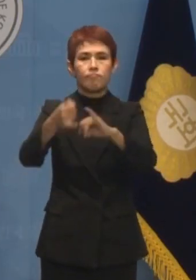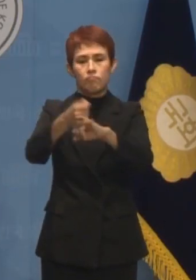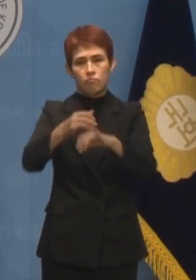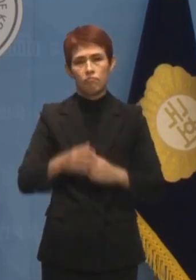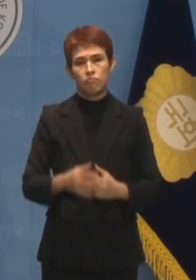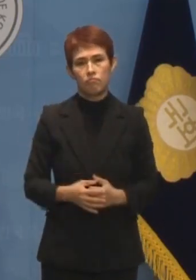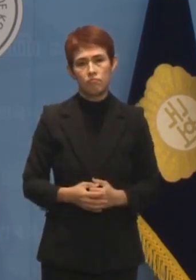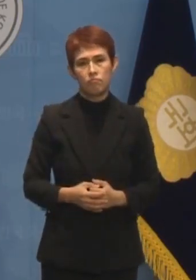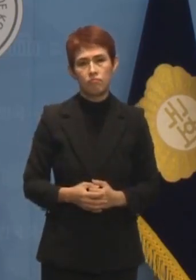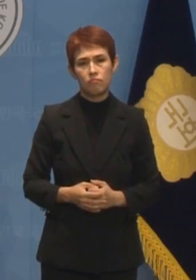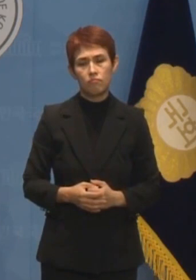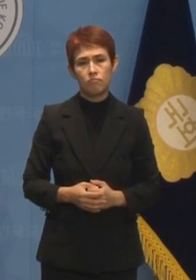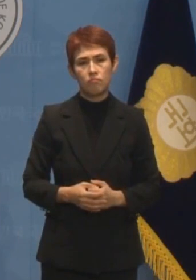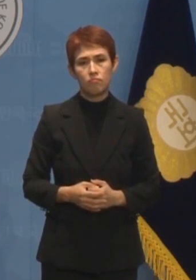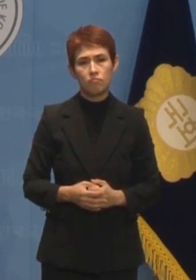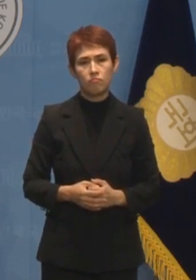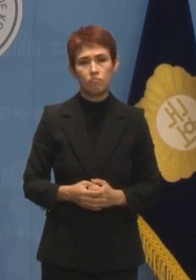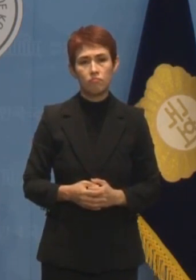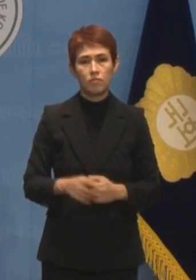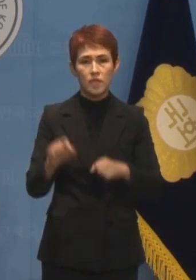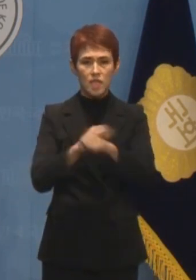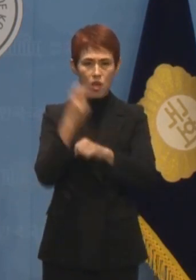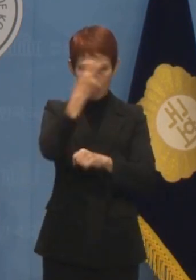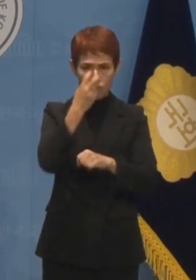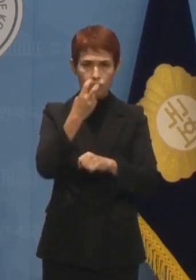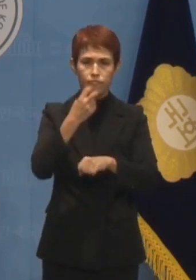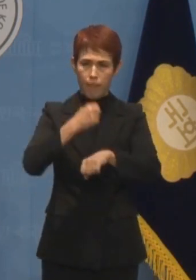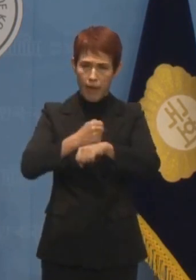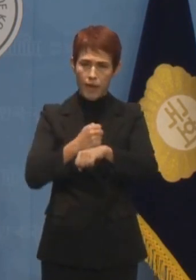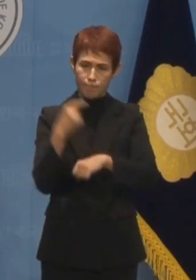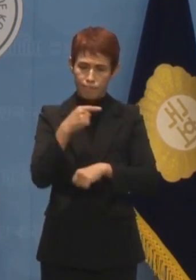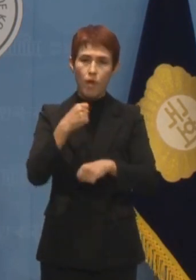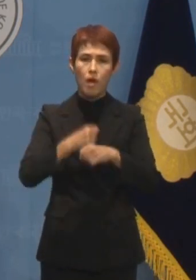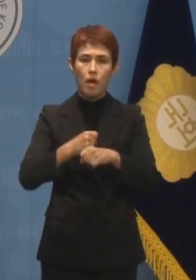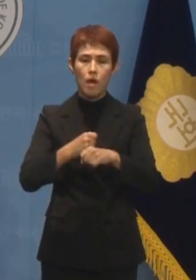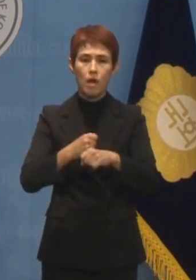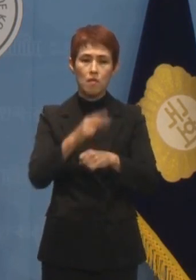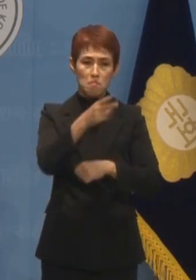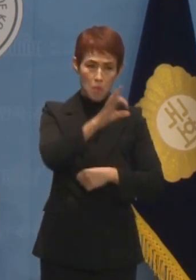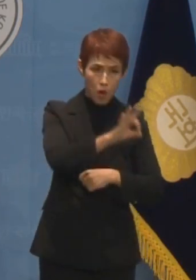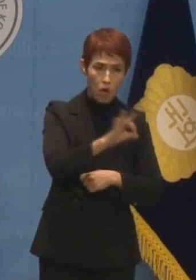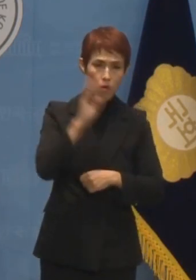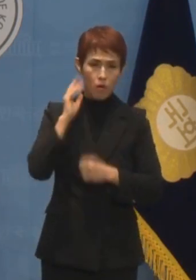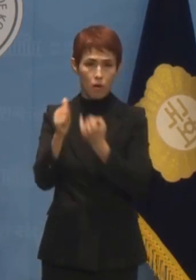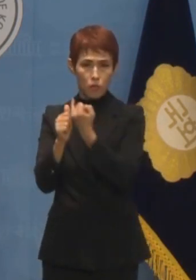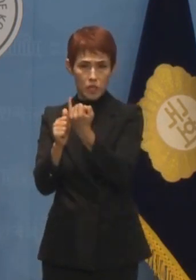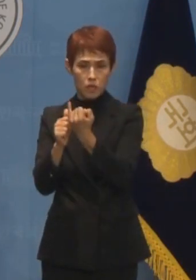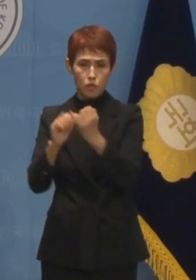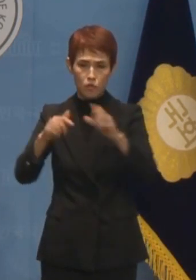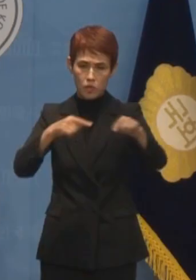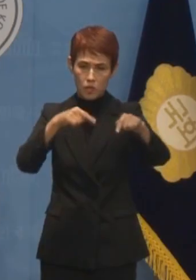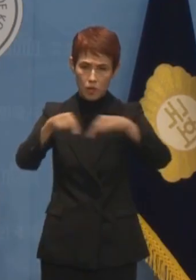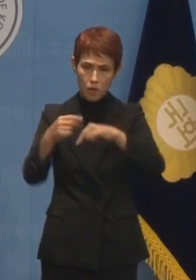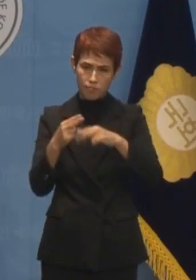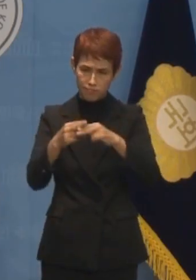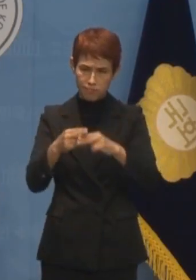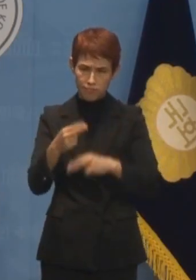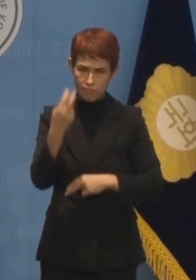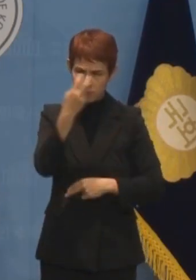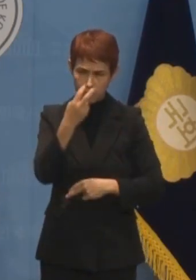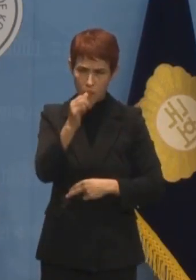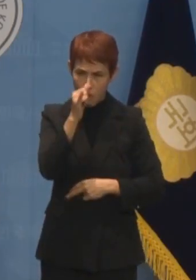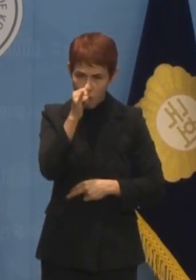성역 없는 특검 수사를 통해 명태균, 김건희 국정농단 의혹의 실체를 철저히